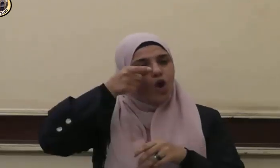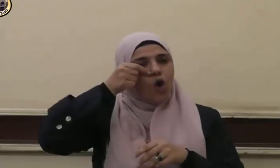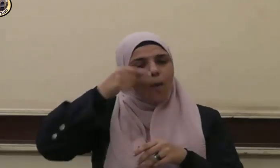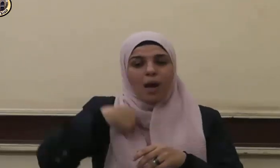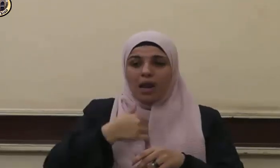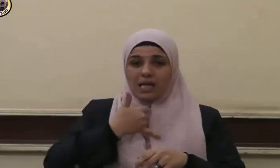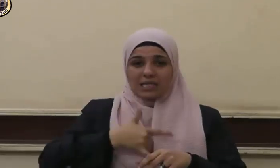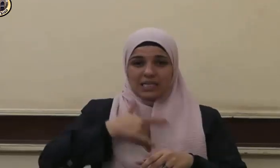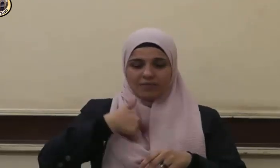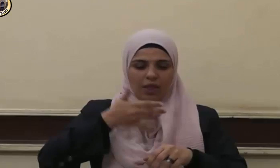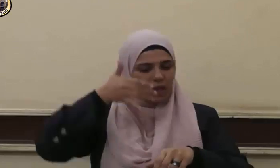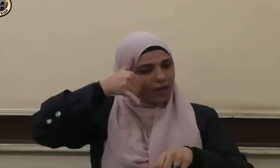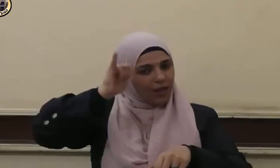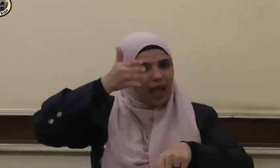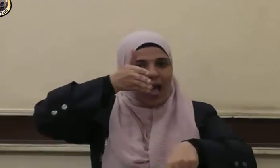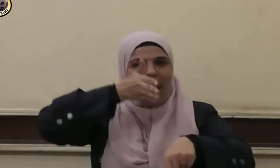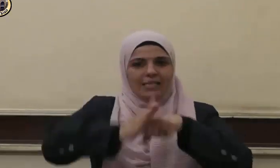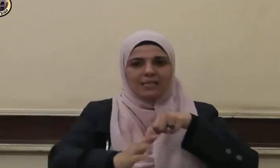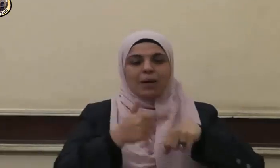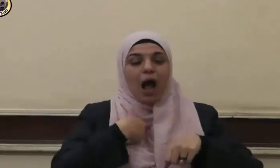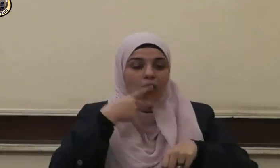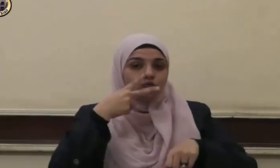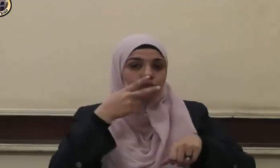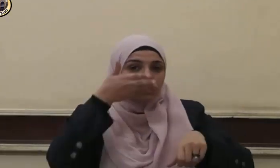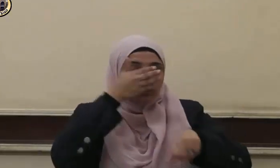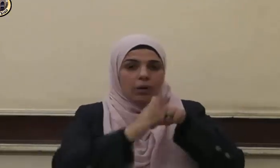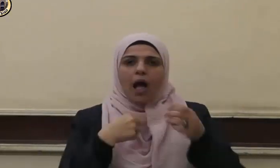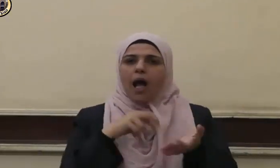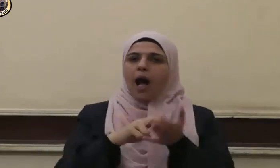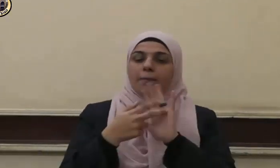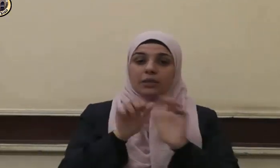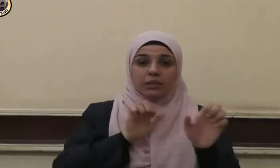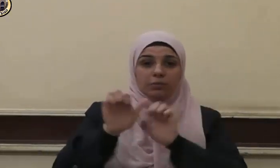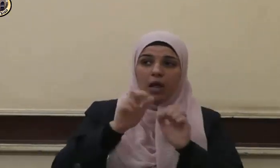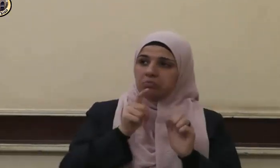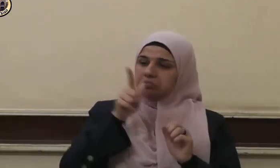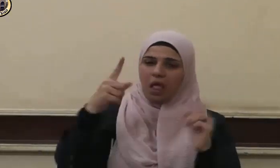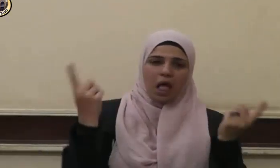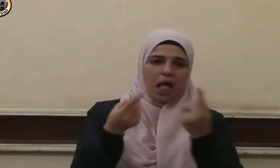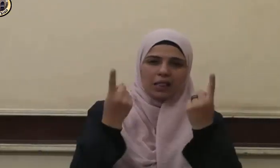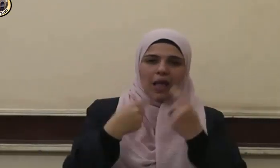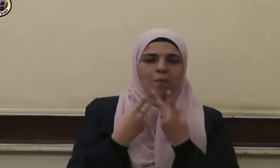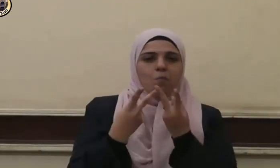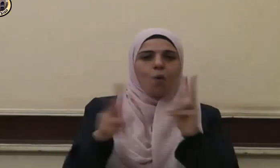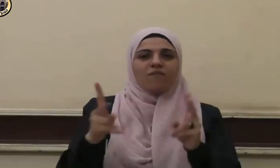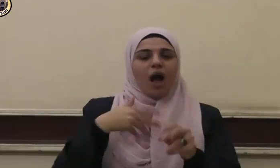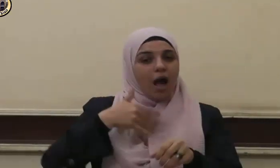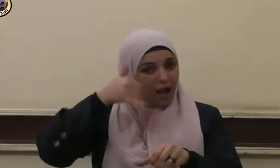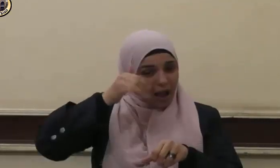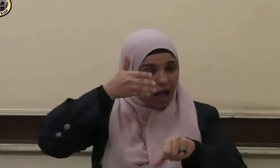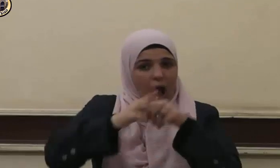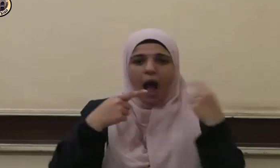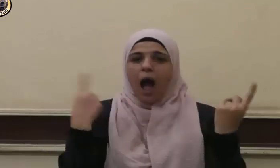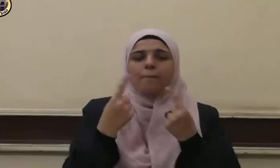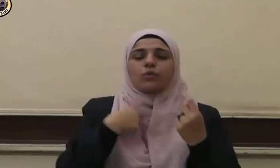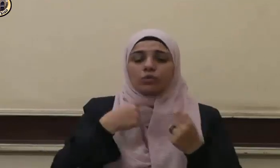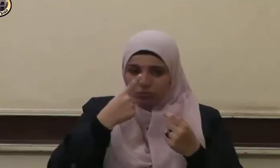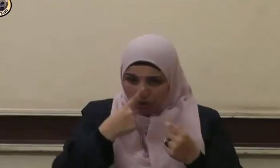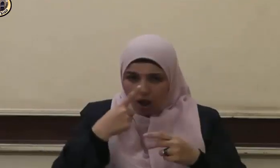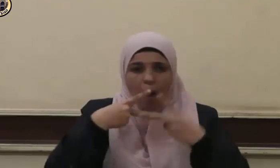أني أذبحك فانظر ماذا ترى قال يا أبا تفعل ما تؤمر ستجدني